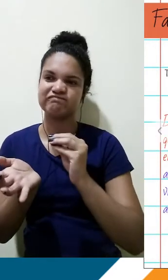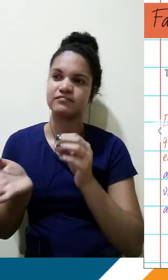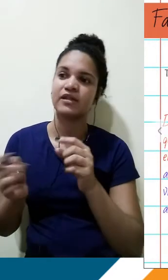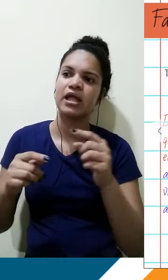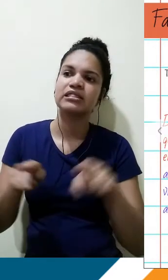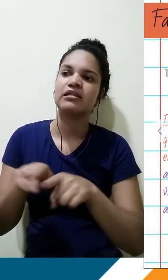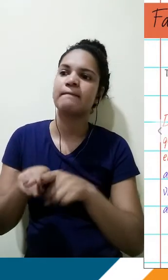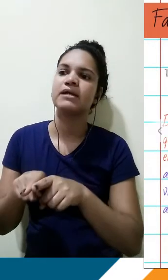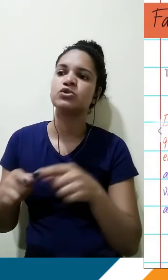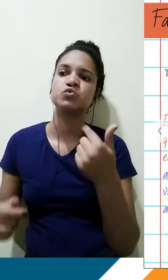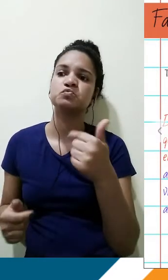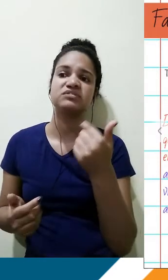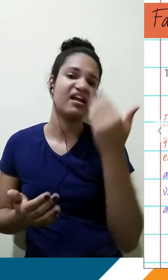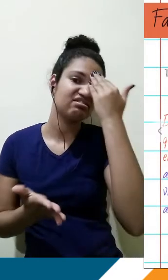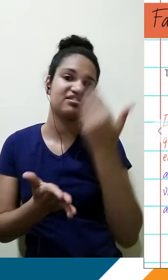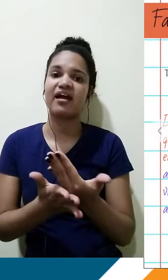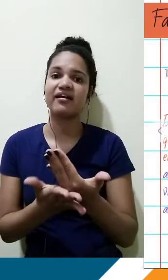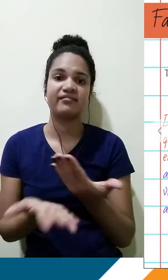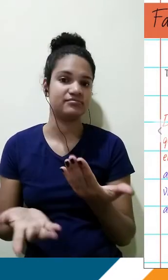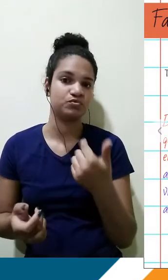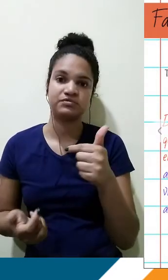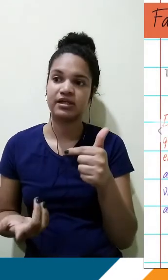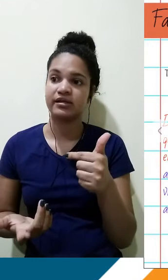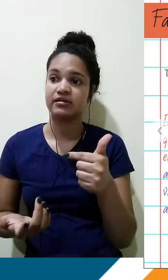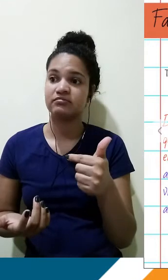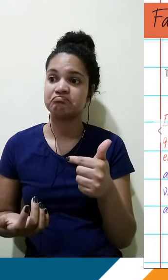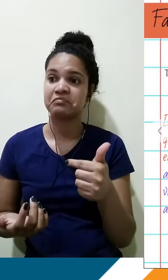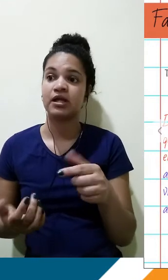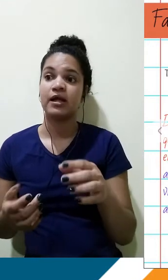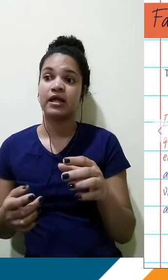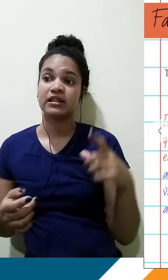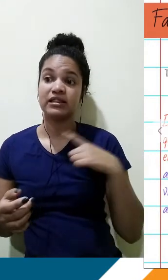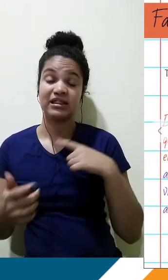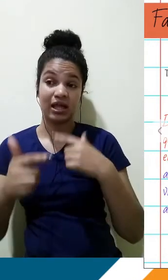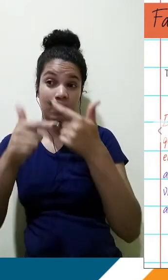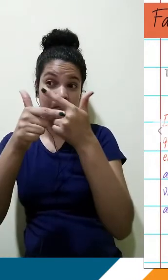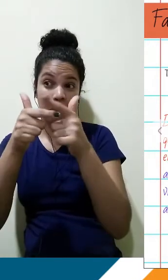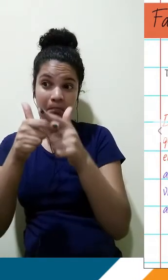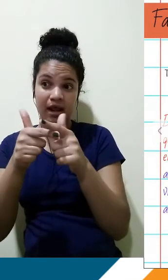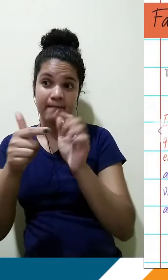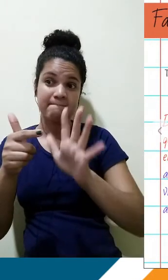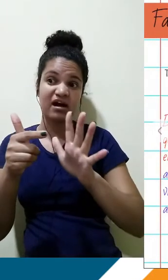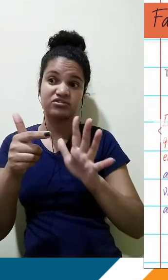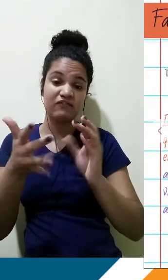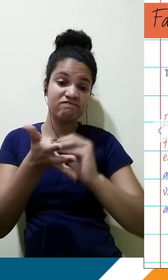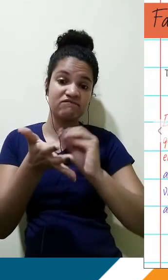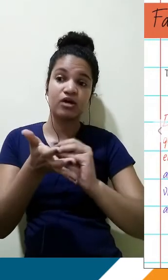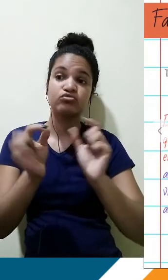há a criação de uma tese? O parágrafo termina aqui numa possível problematização e não há o alinhamento com esse